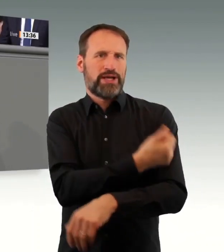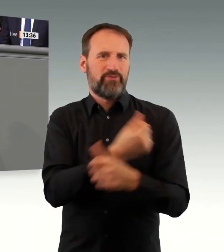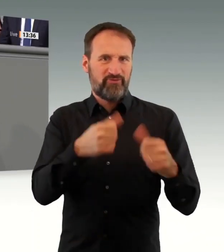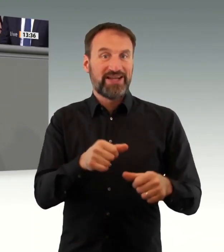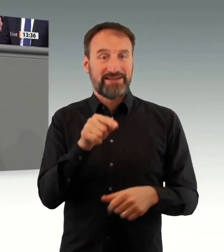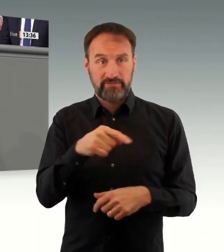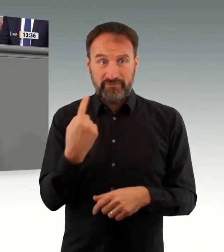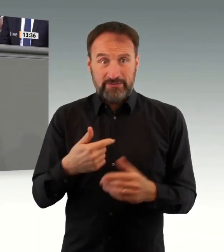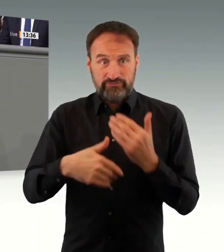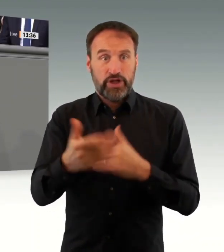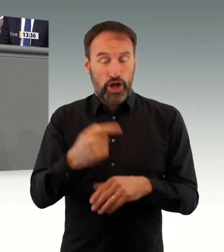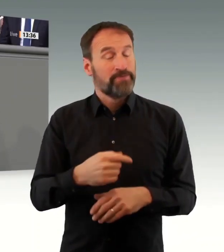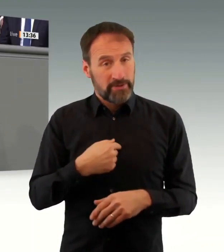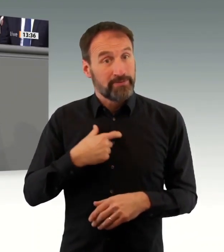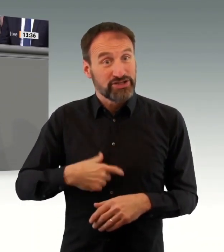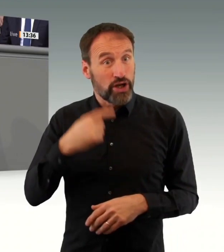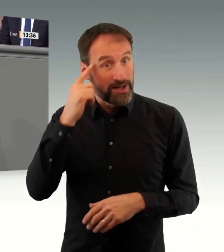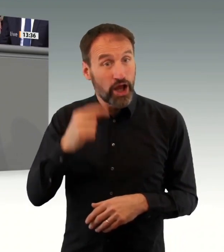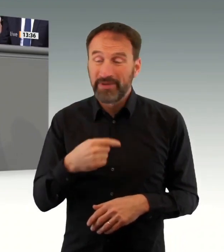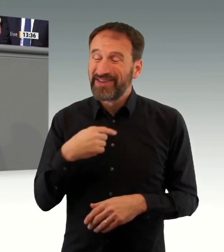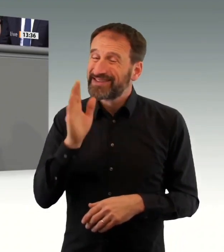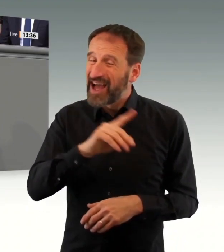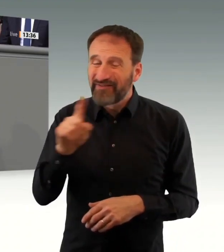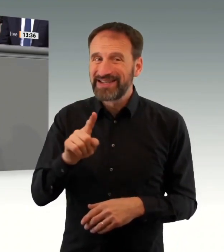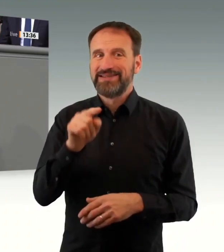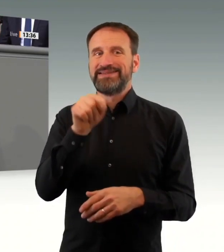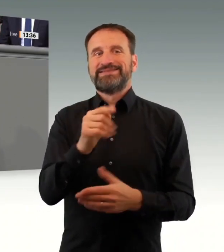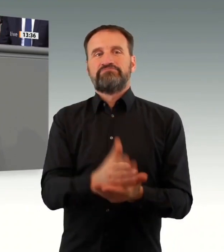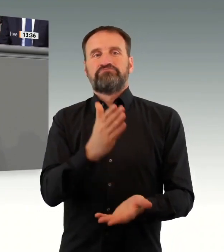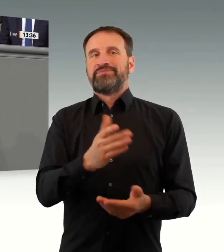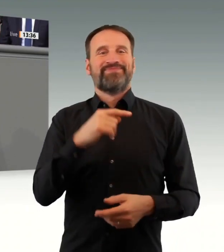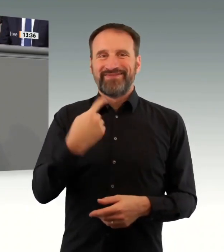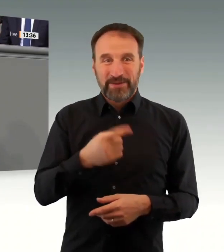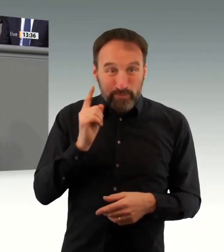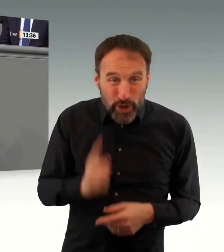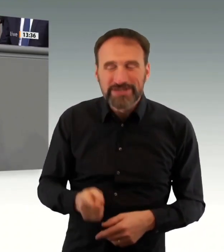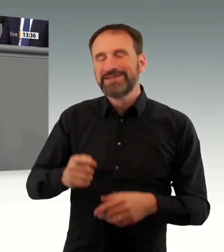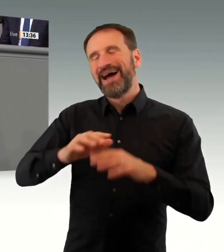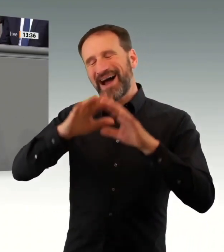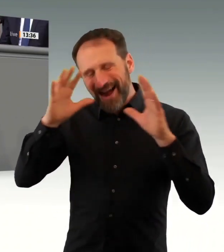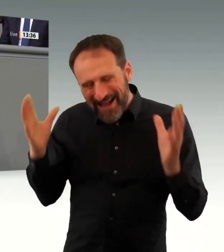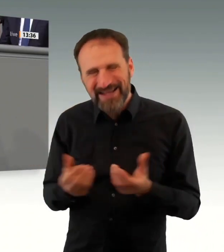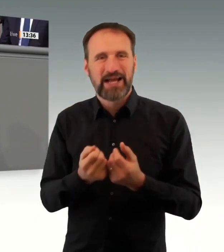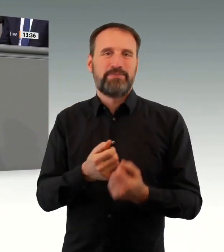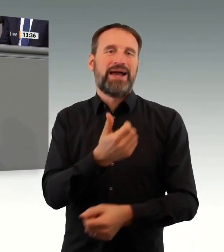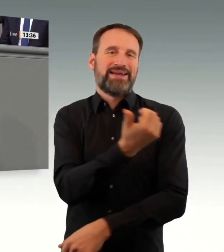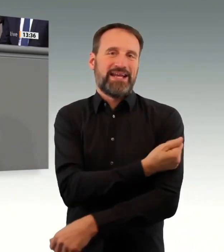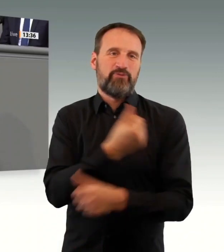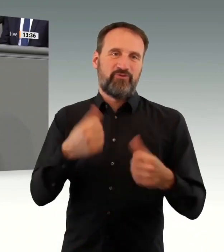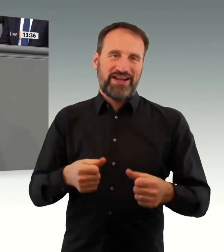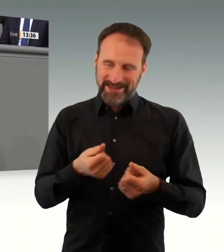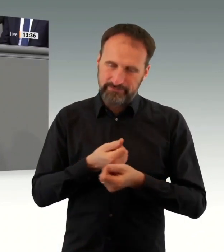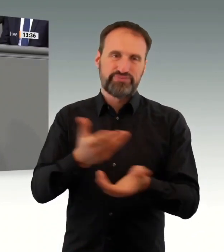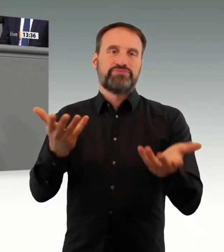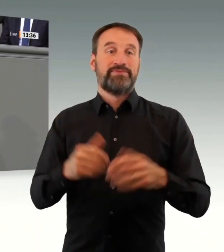der Geimpften, die wir jetzt massiv durch neue Maßnahmen immer wieder beschränken müssen. Deswegen glaube ich, dass die Ampel hier einen Gesetzentwurf vorlegen